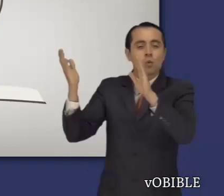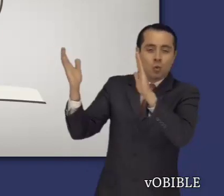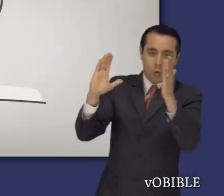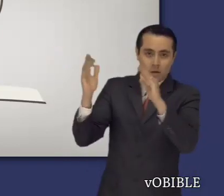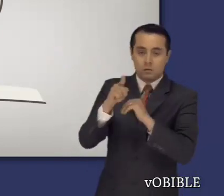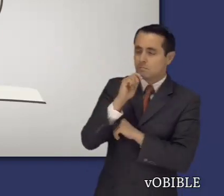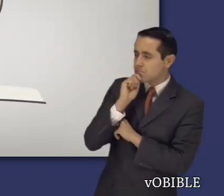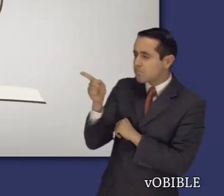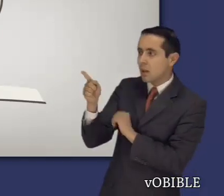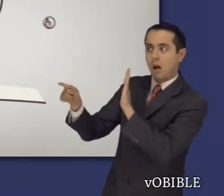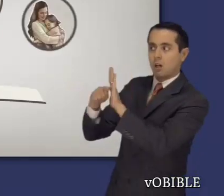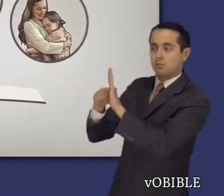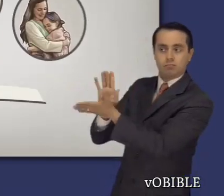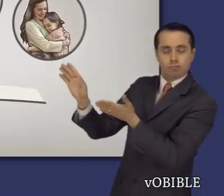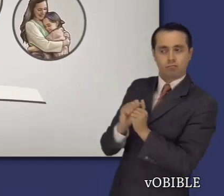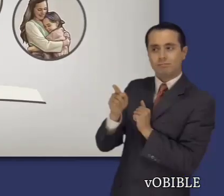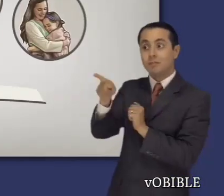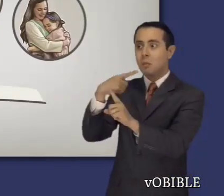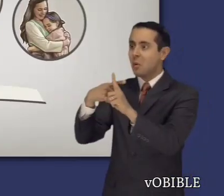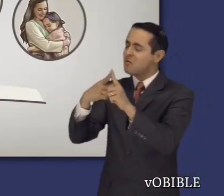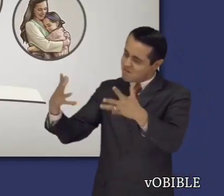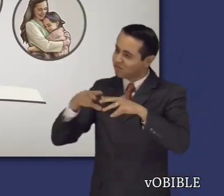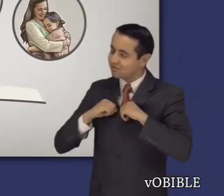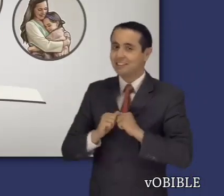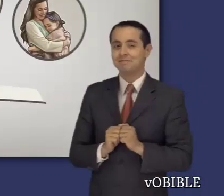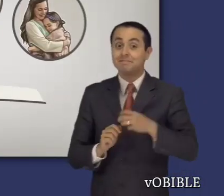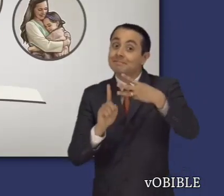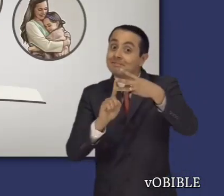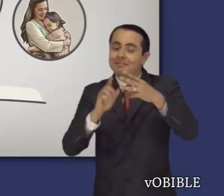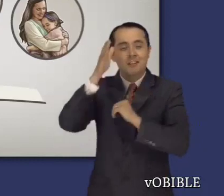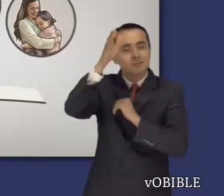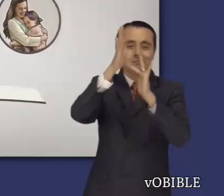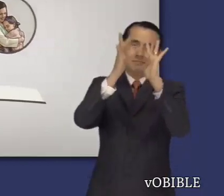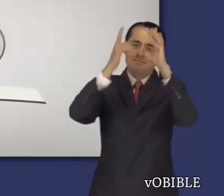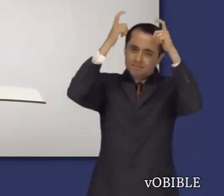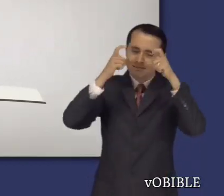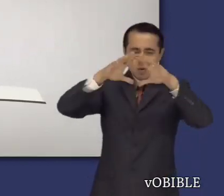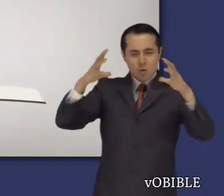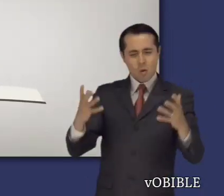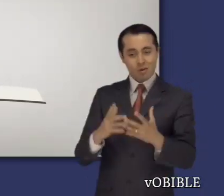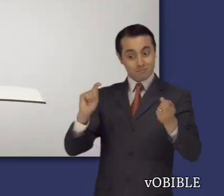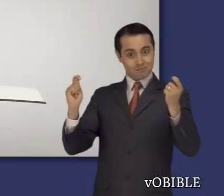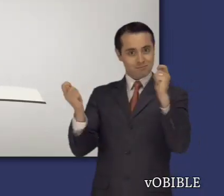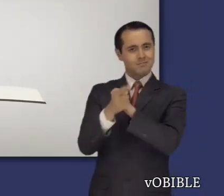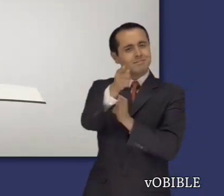y en las que debemos cultivar. Y en cómo nos enseña a vivir bajo el reino de Dios.